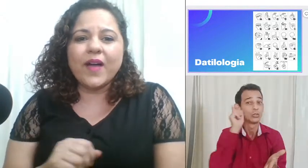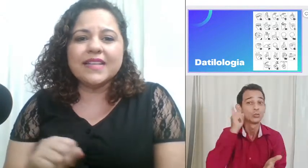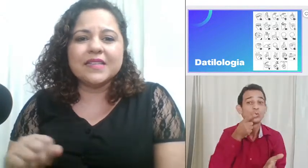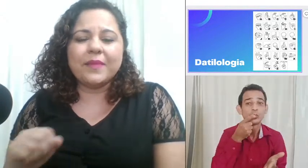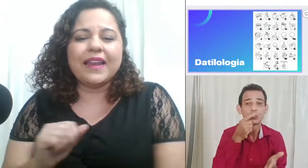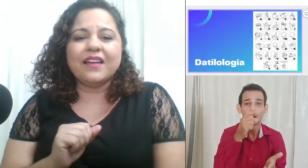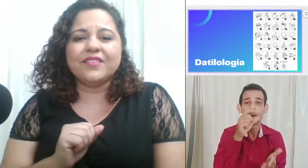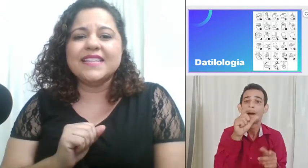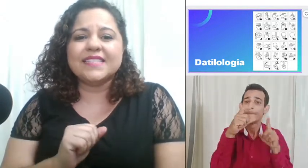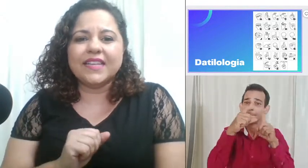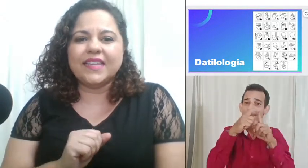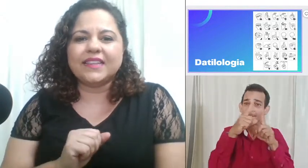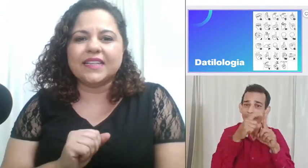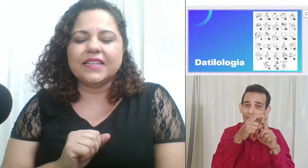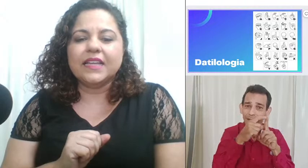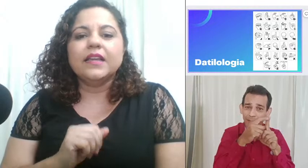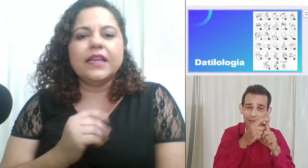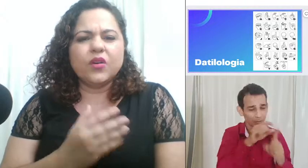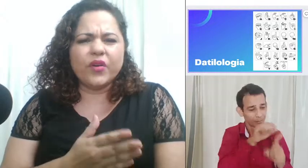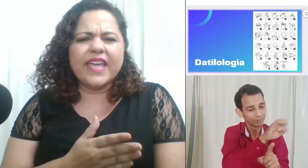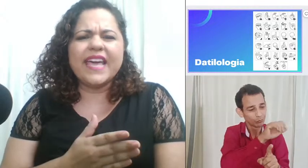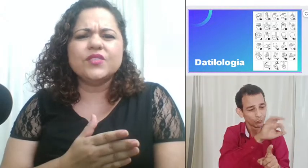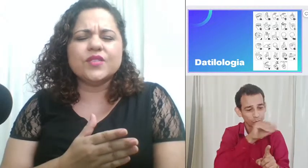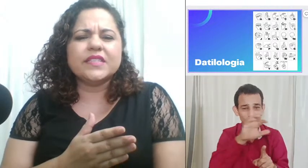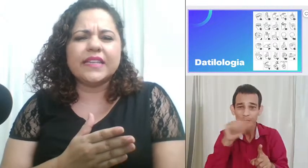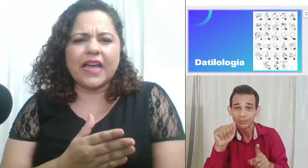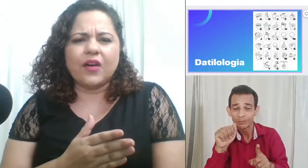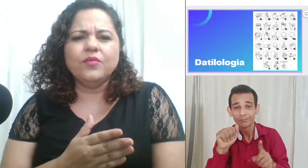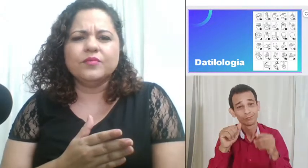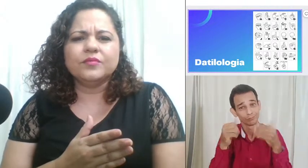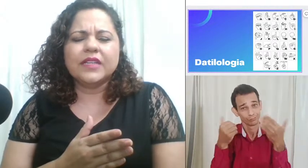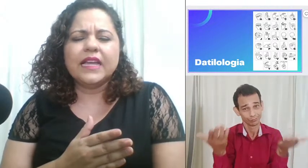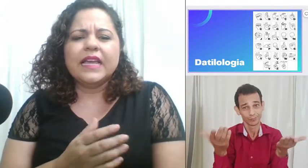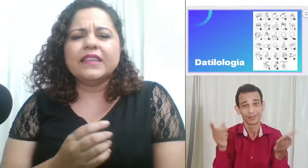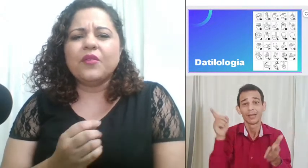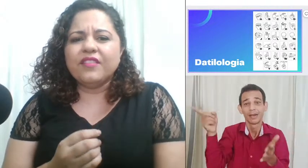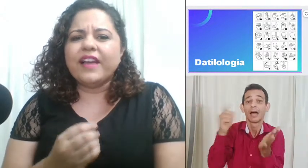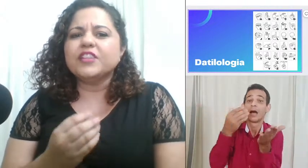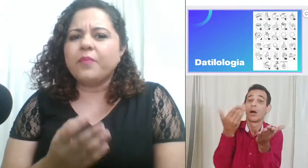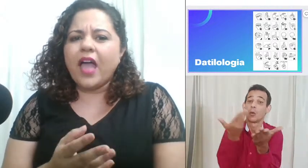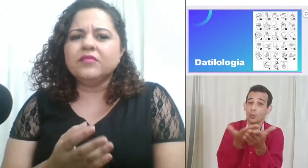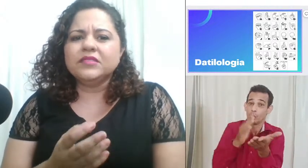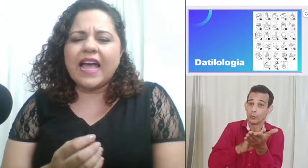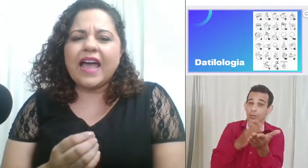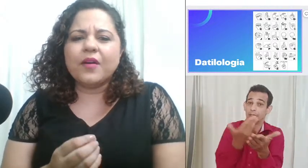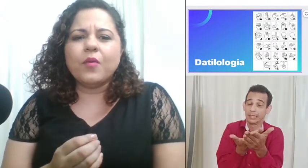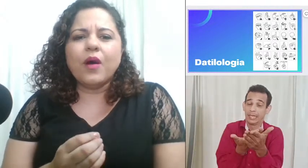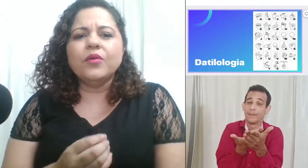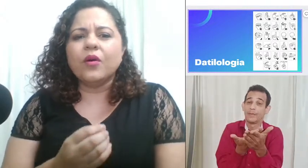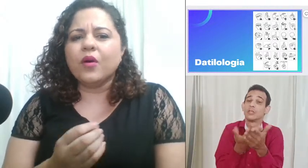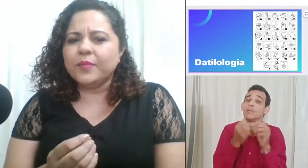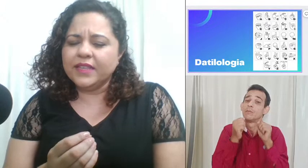essa palavra é escrita. Ele conhece o sinal. Então, ele vai te perguntar qual o nome